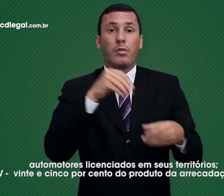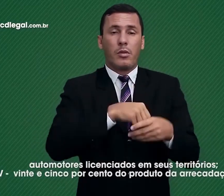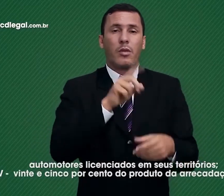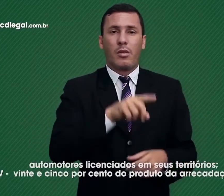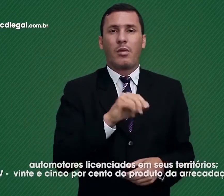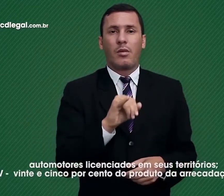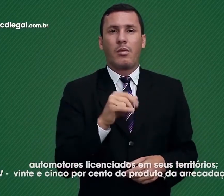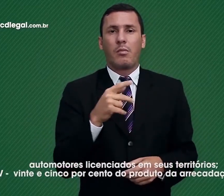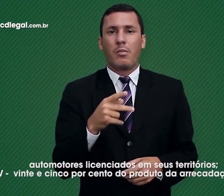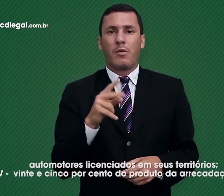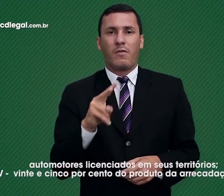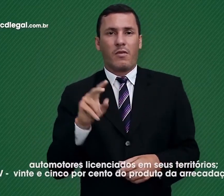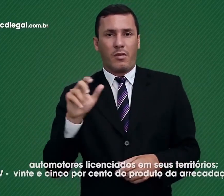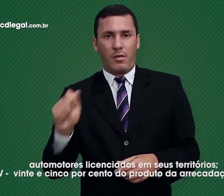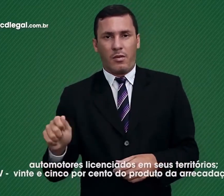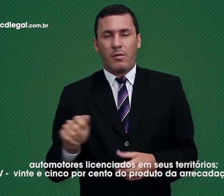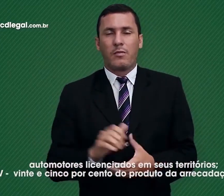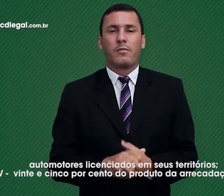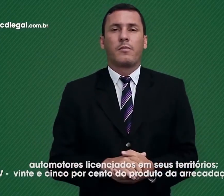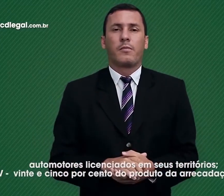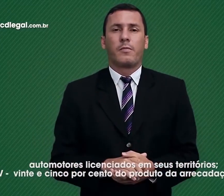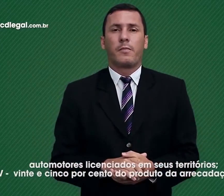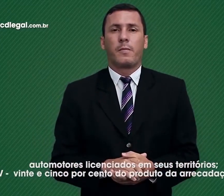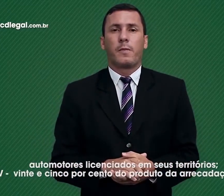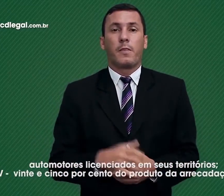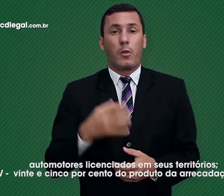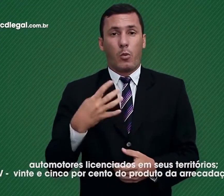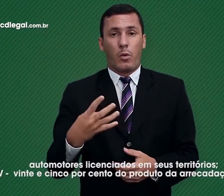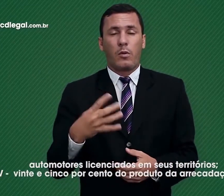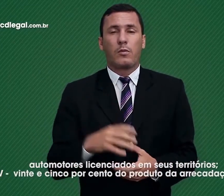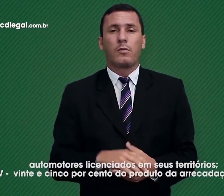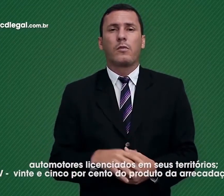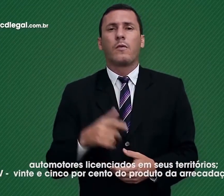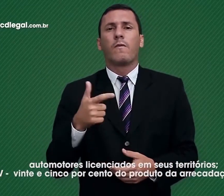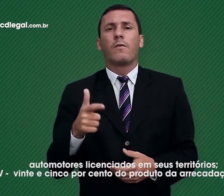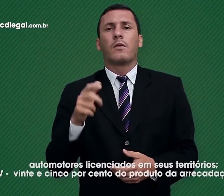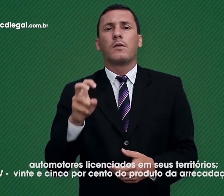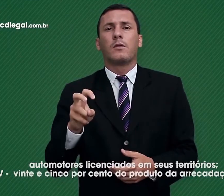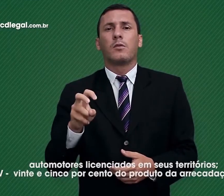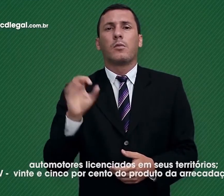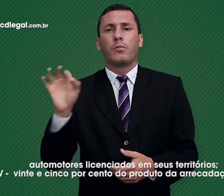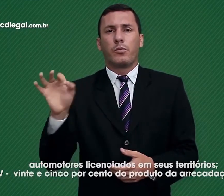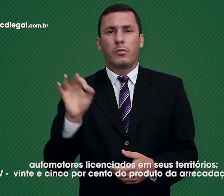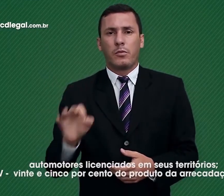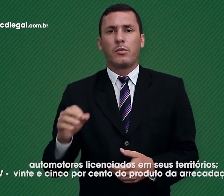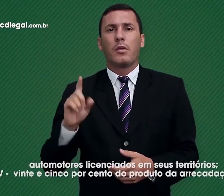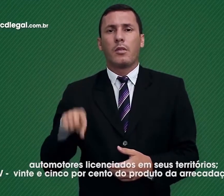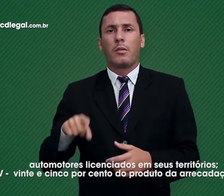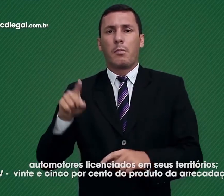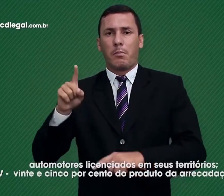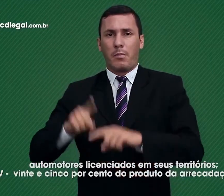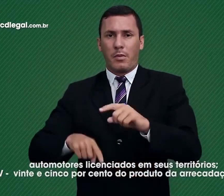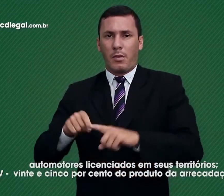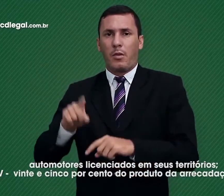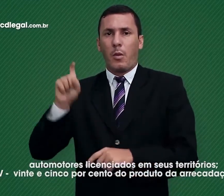licenciados em seus territórios. 4. 25% do produto da